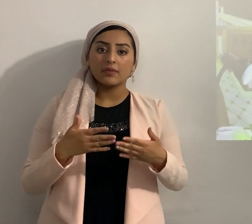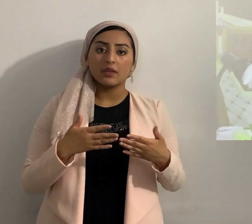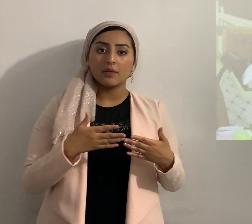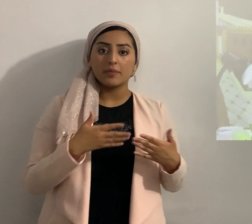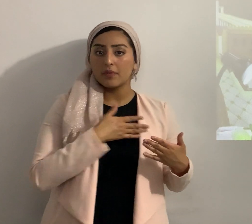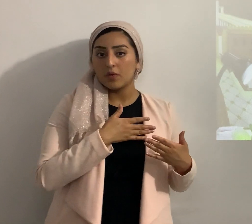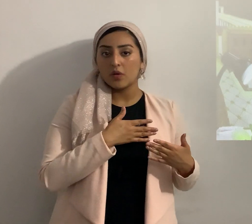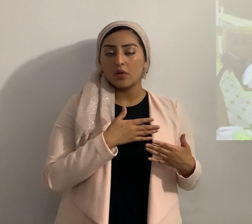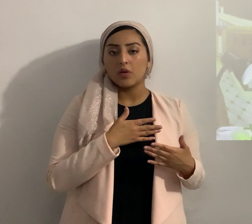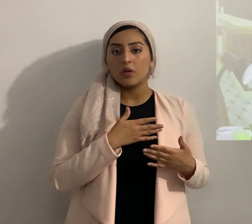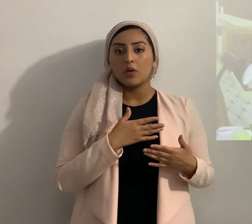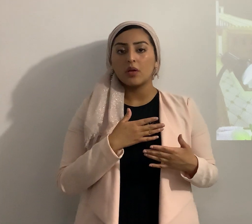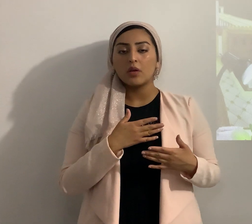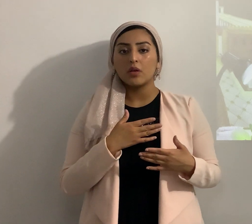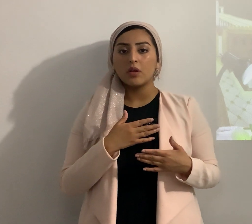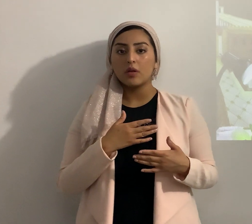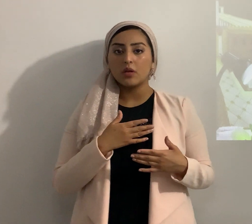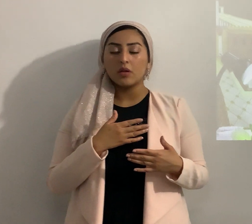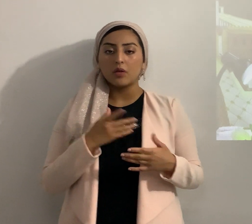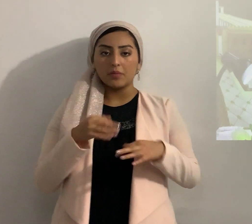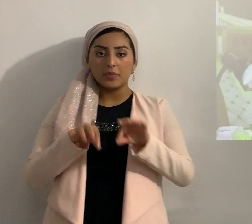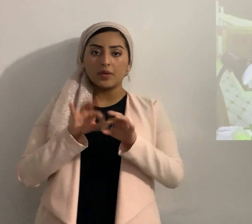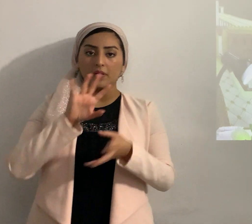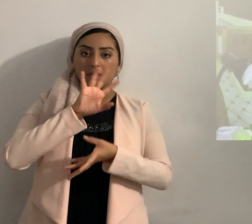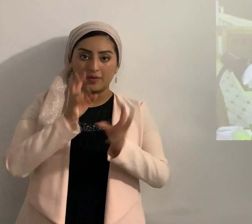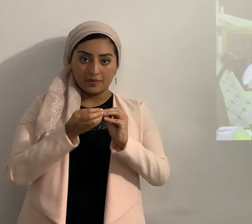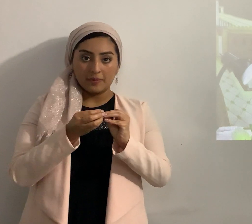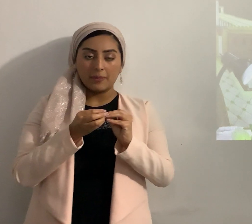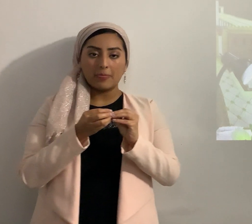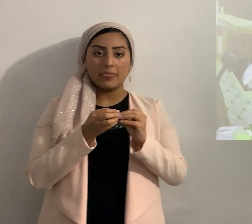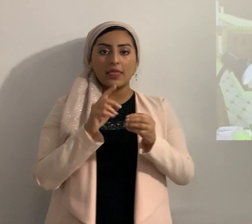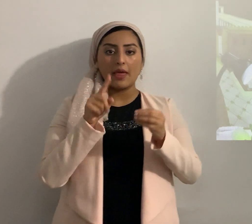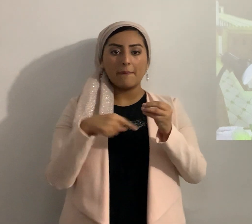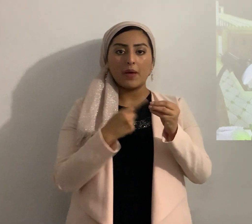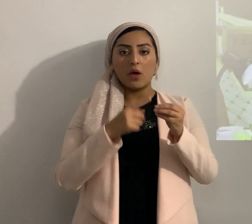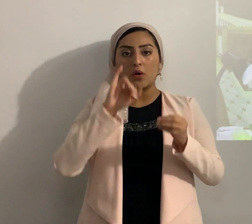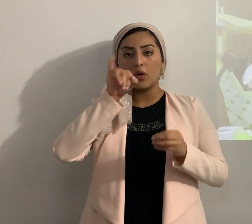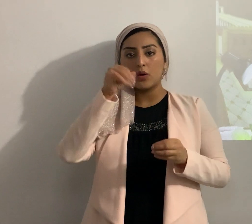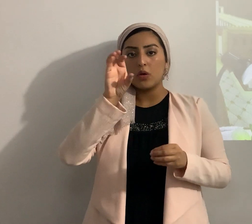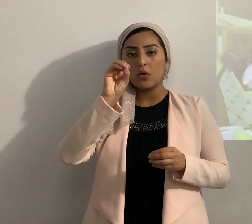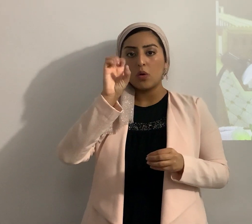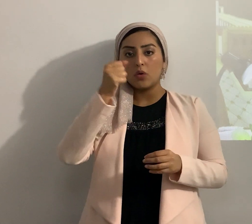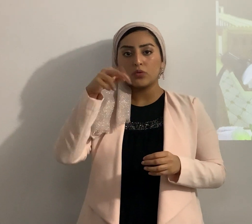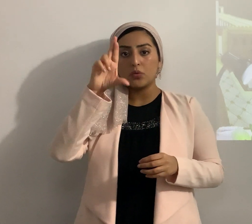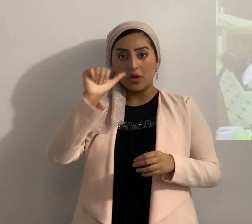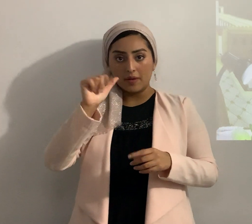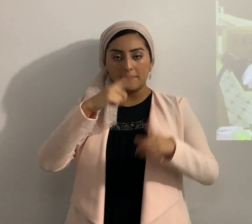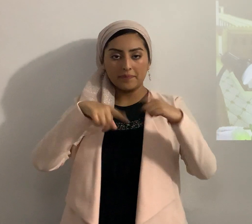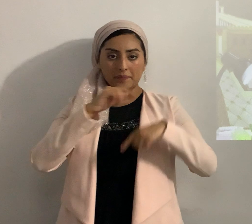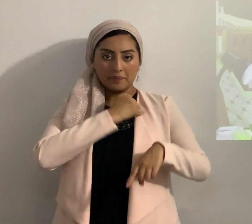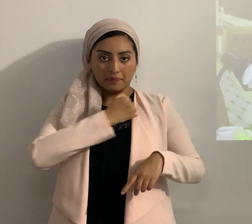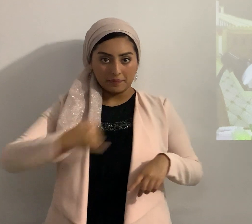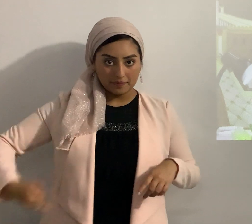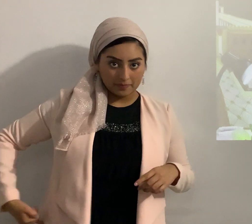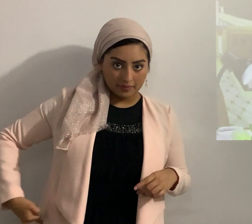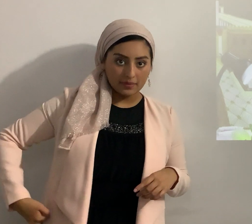vale la pena recapitular algo sobre Yehoshua, sobre Josué realmente al ir